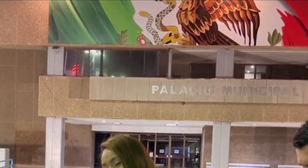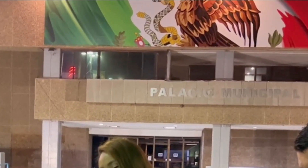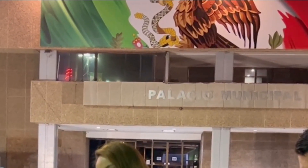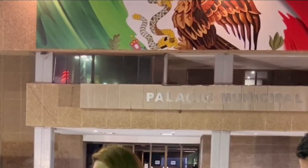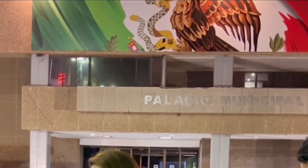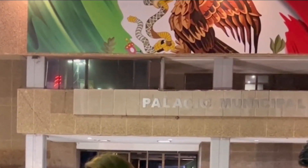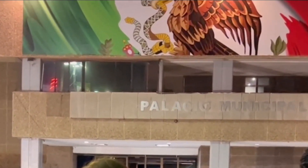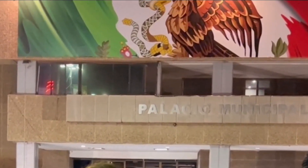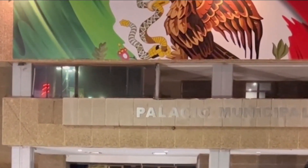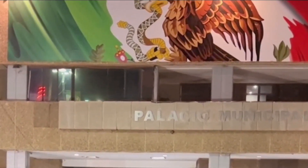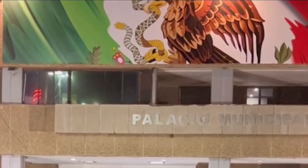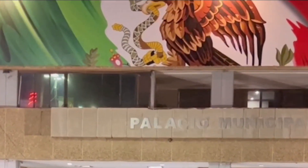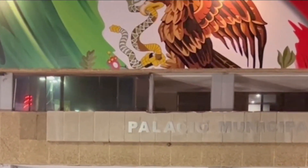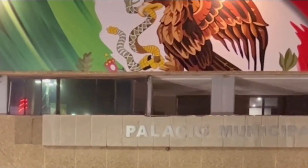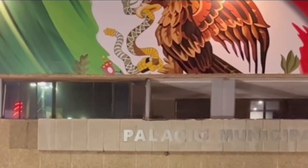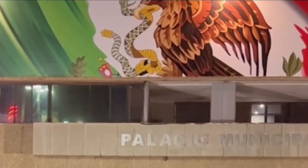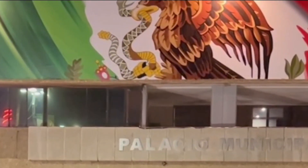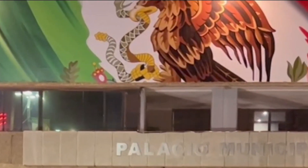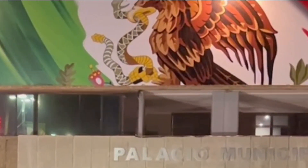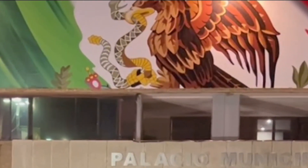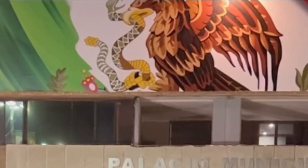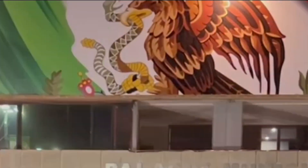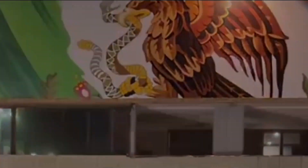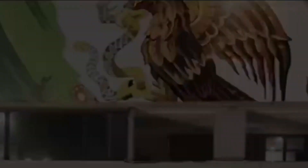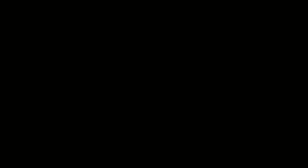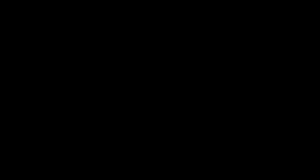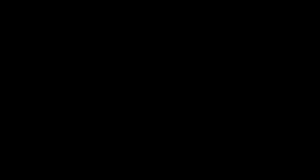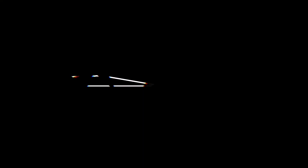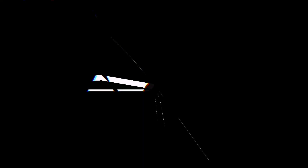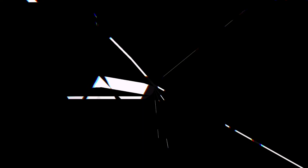Y muchas, gracias Y así pasaron Y así